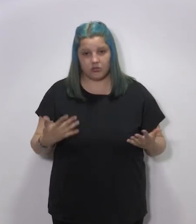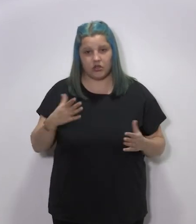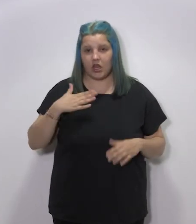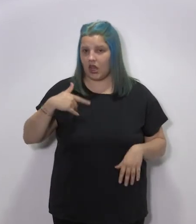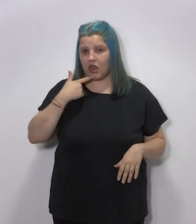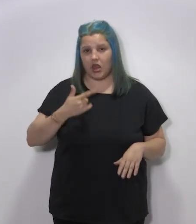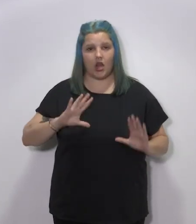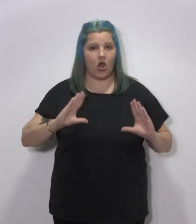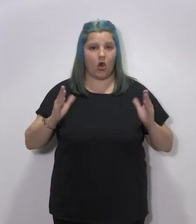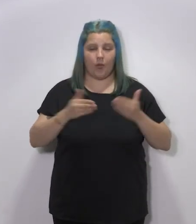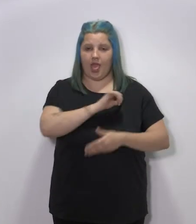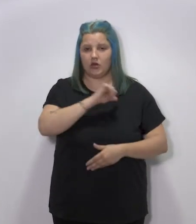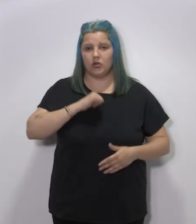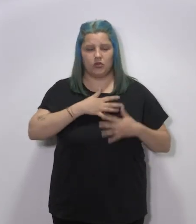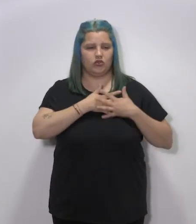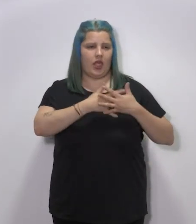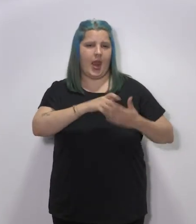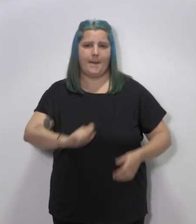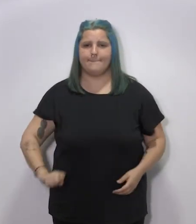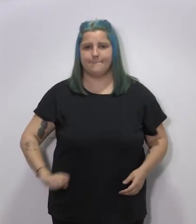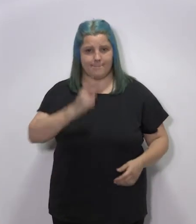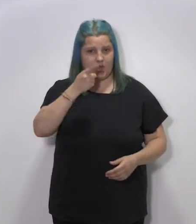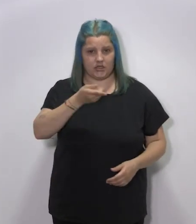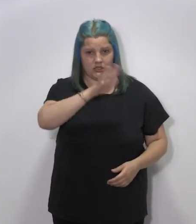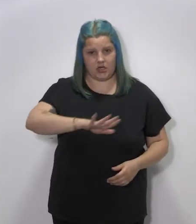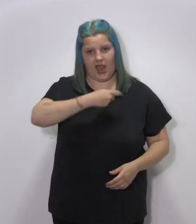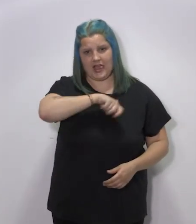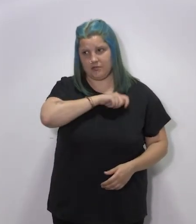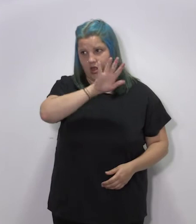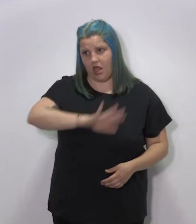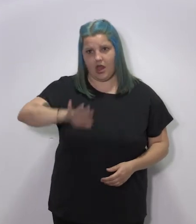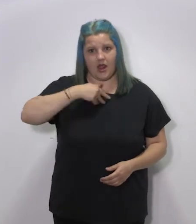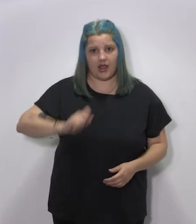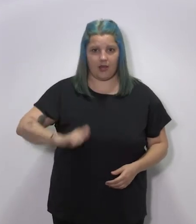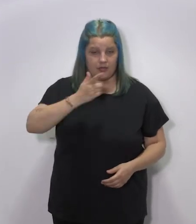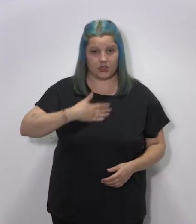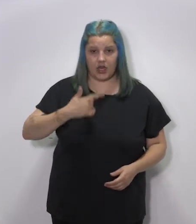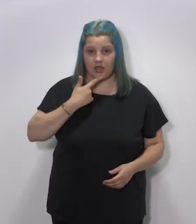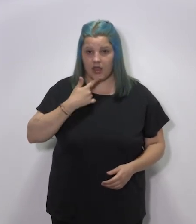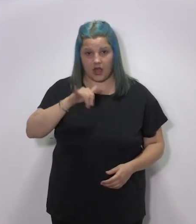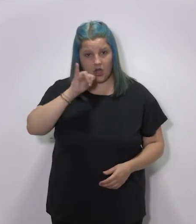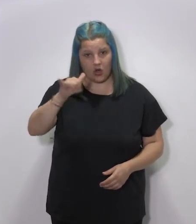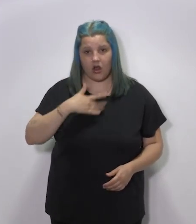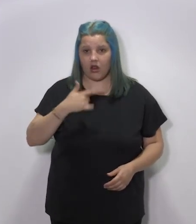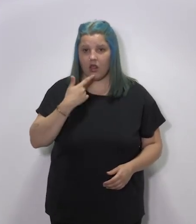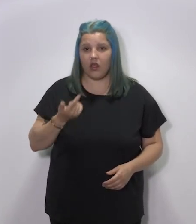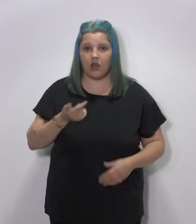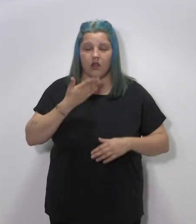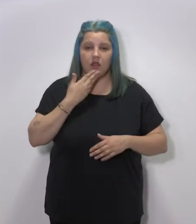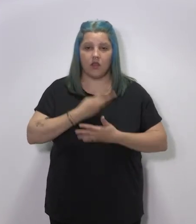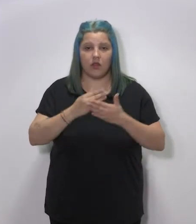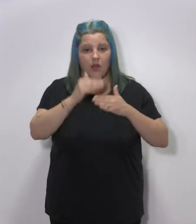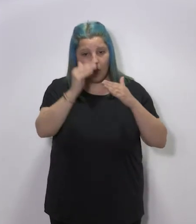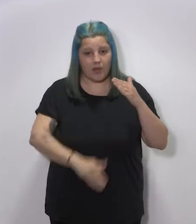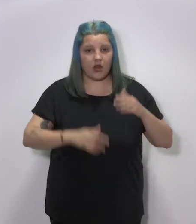en este caso, la comunidad más solidaria de todo el Estado. Es decir, es la comunidad que mayor número